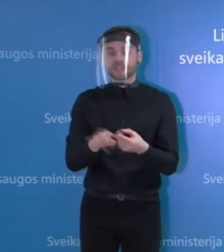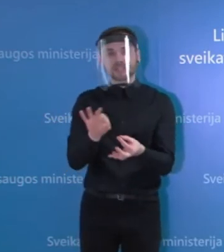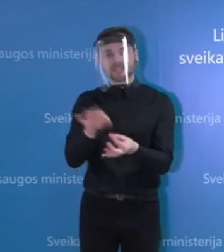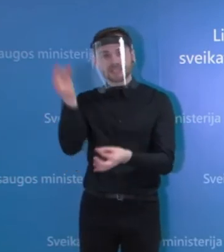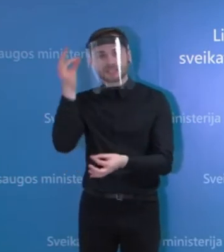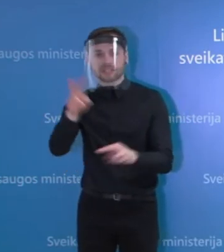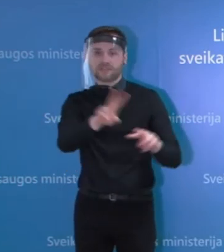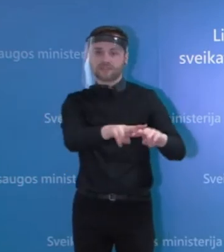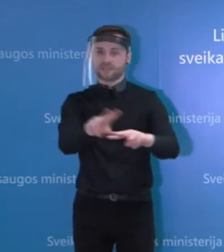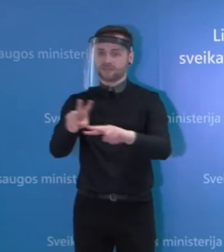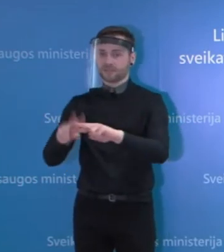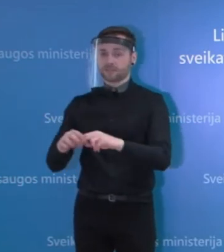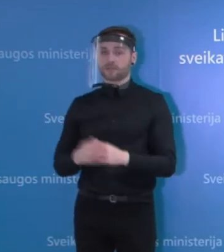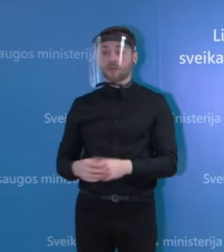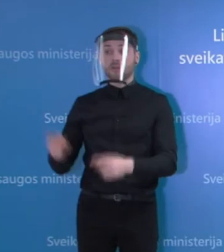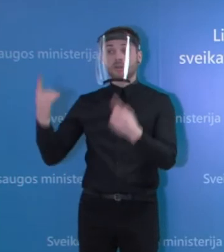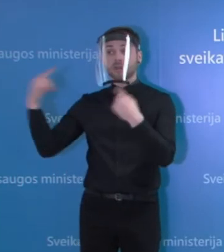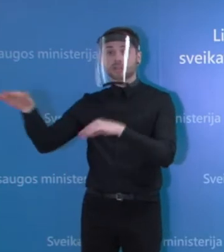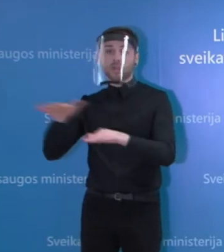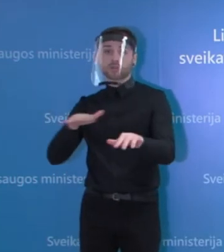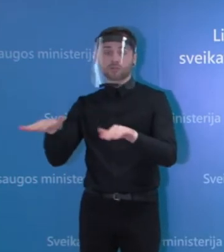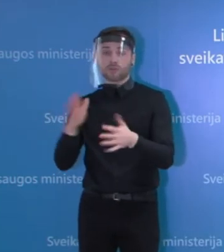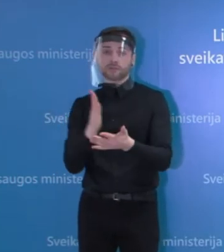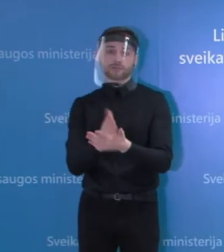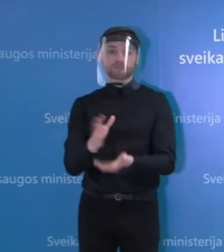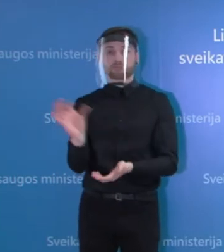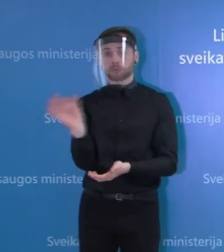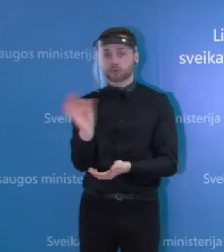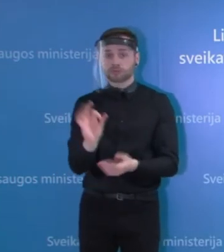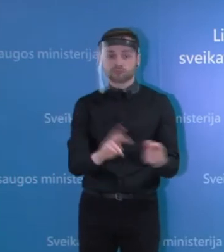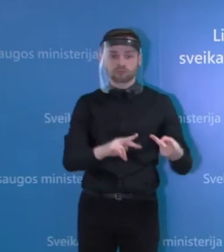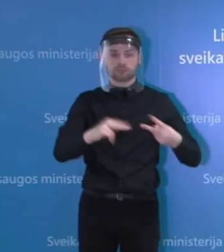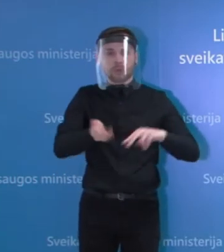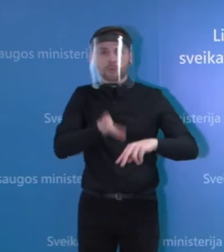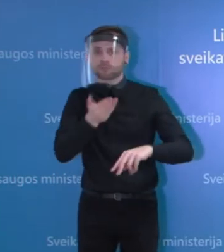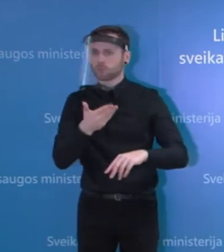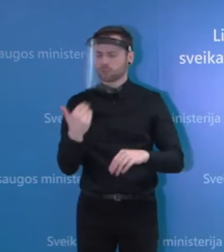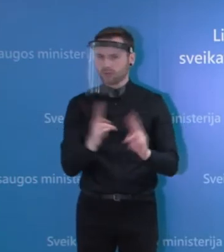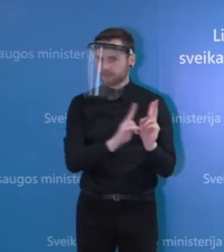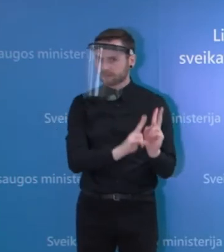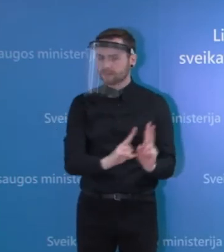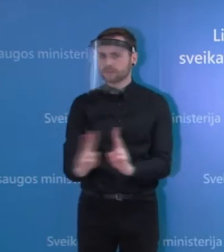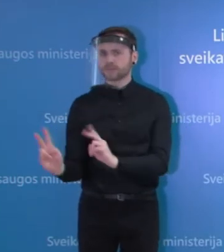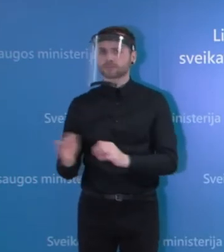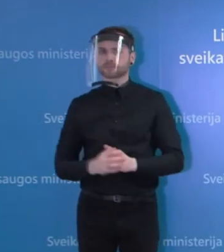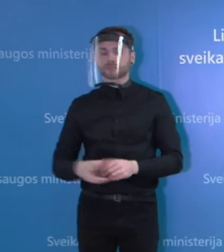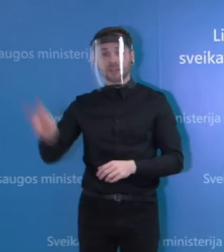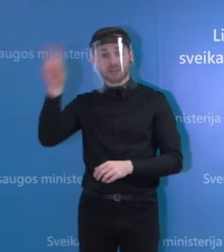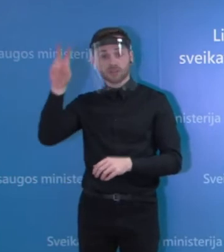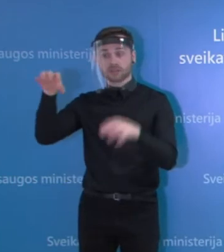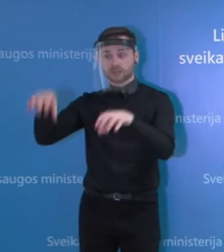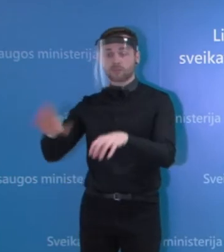visur kitur panašu, kad situacija kol kas yra, na, nepakitusi. Tai vyriausybė matyti